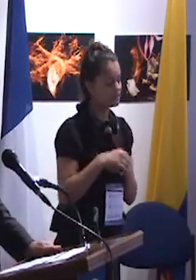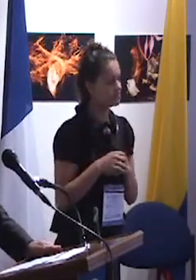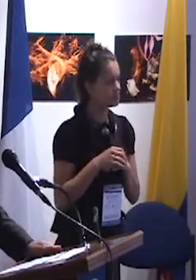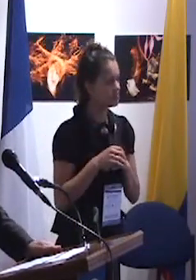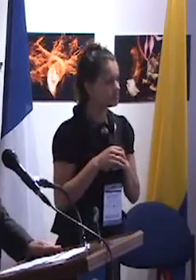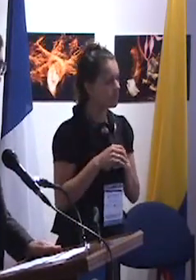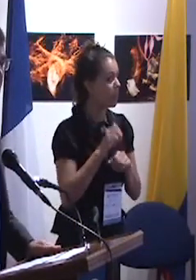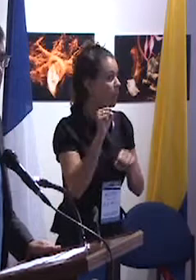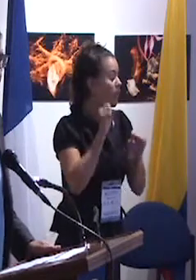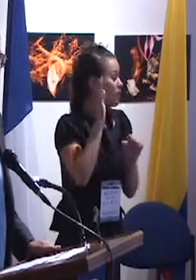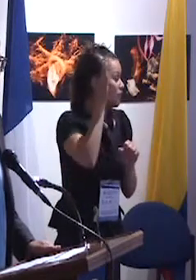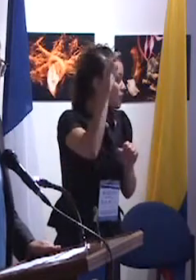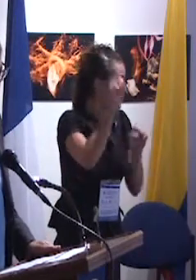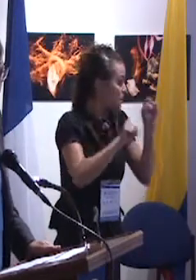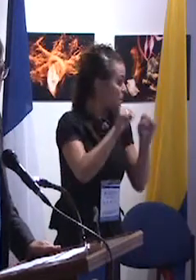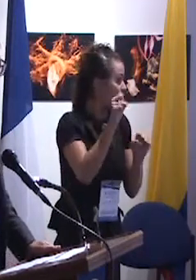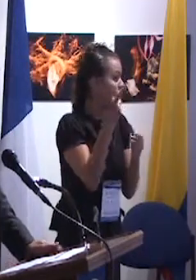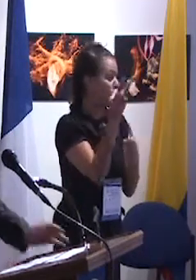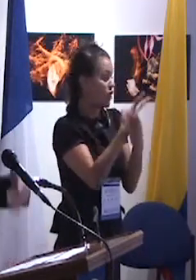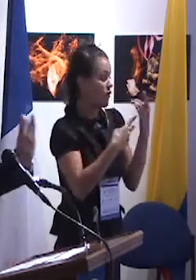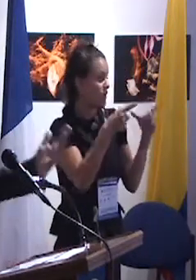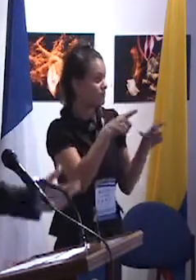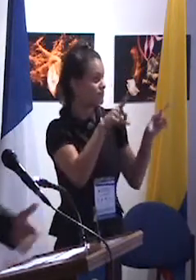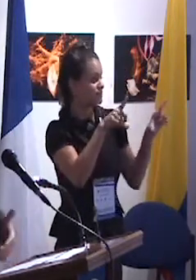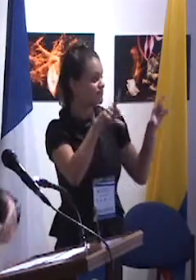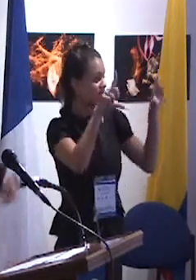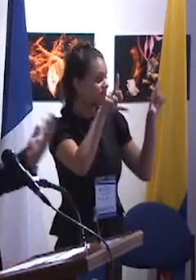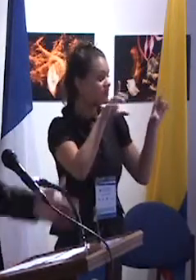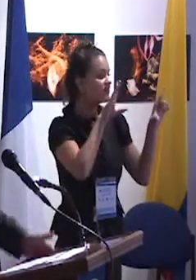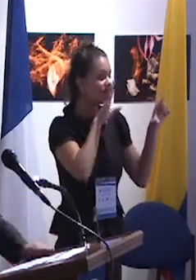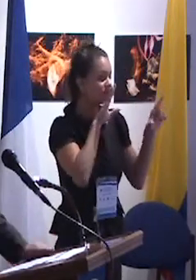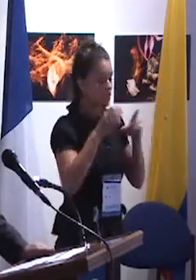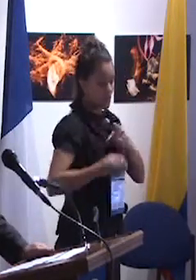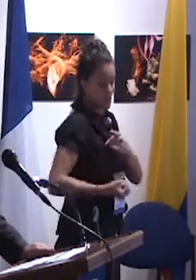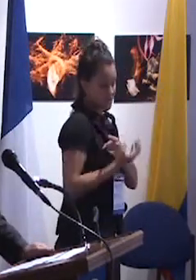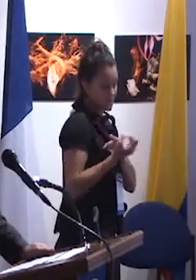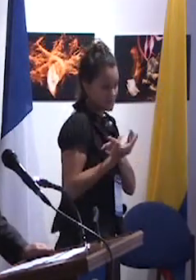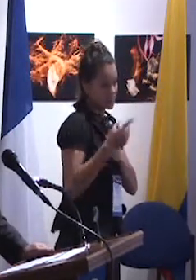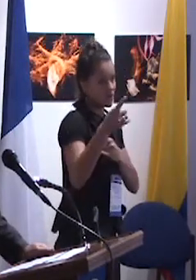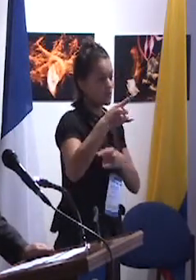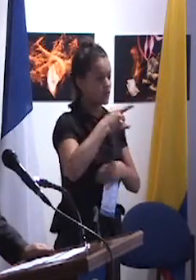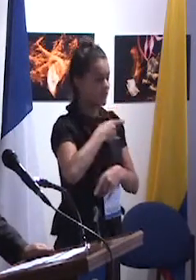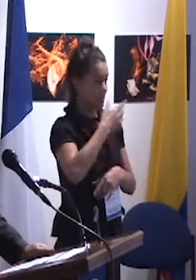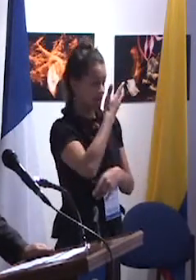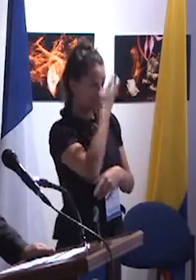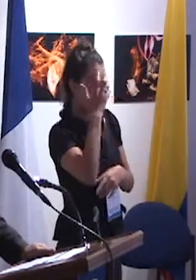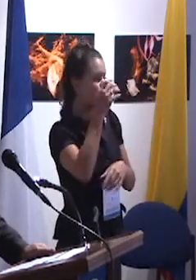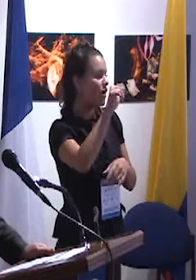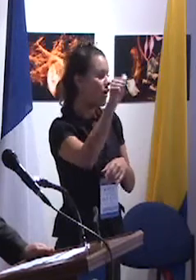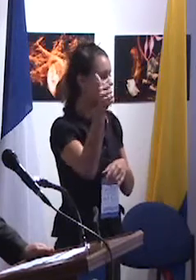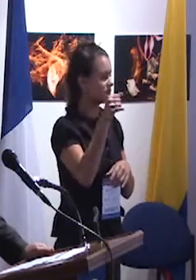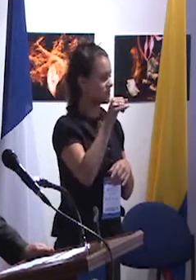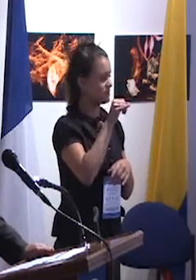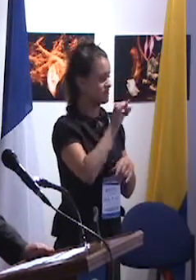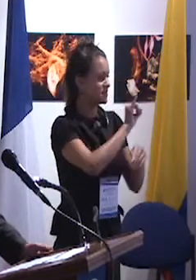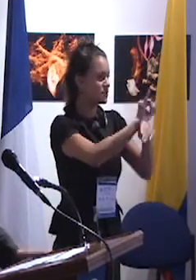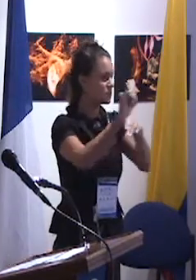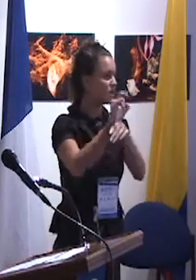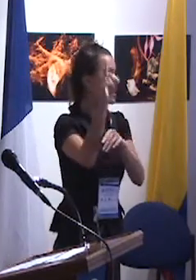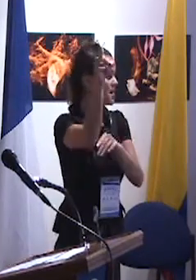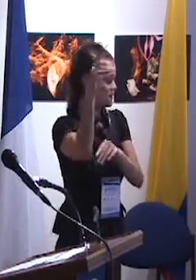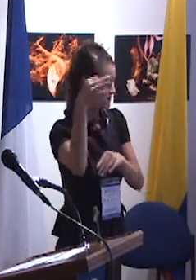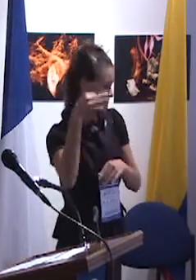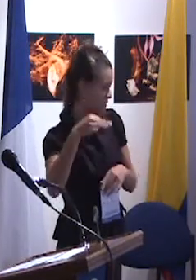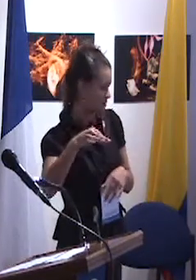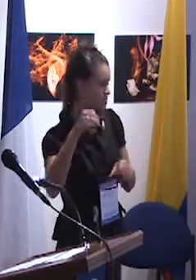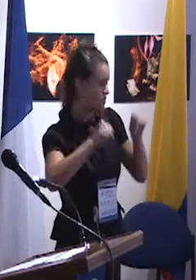entre la universidad pedagógica o de los libertadores y algunas instituciones en Francia. Es una